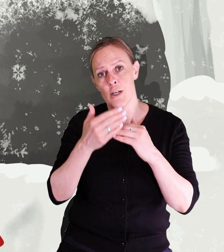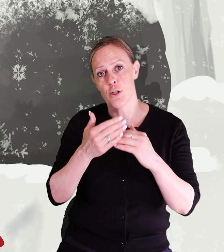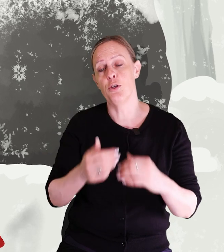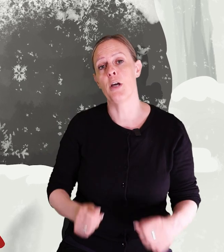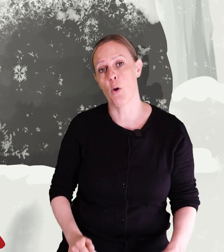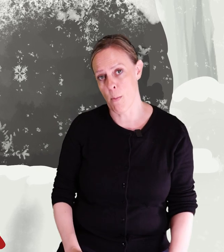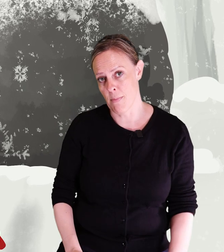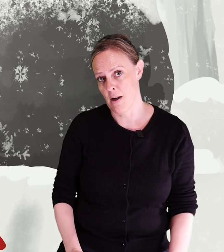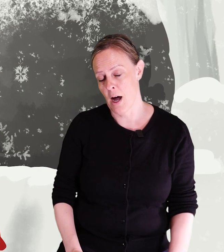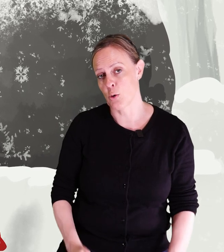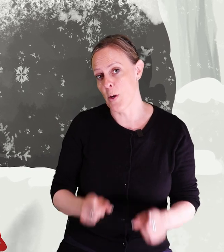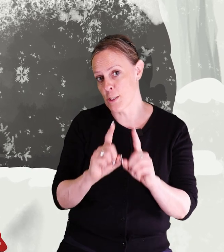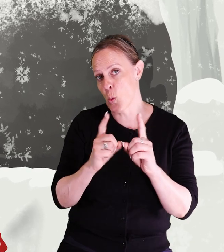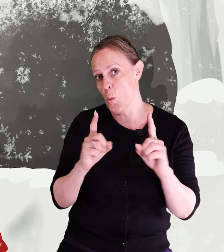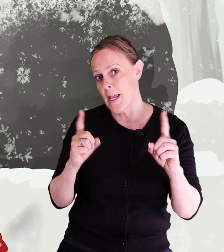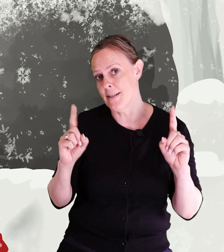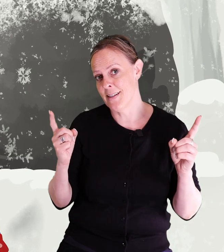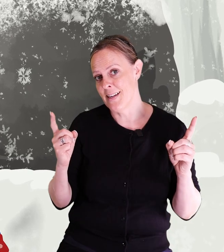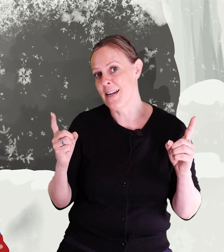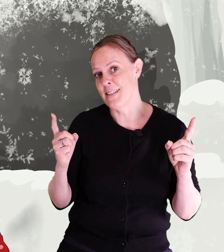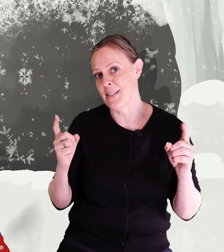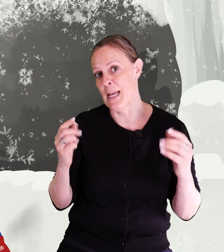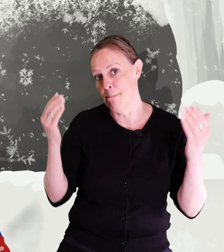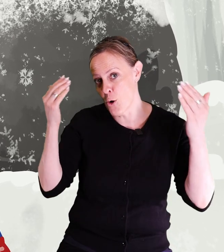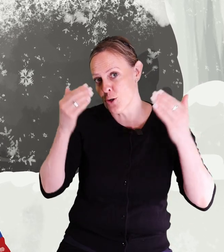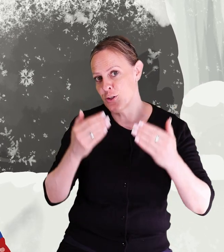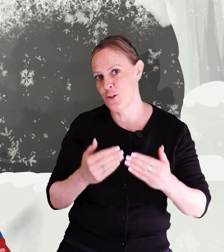som tycker om att gå i skogen när det är mörkt.